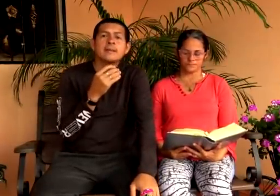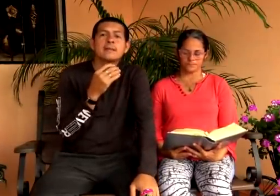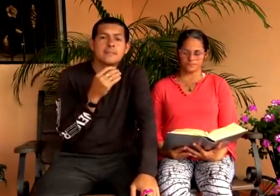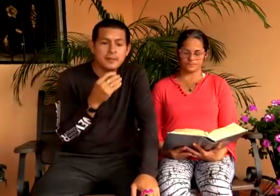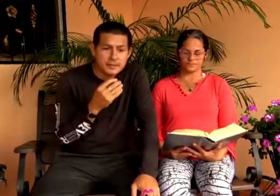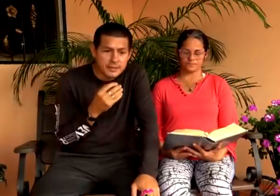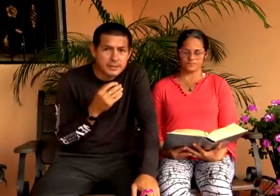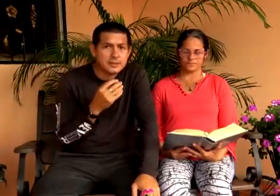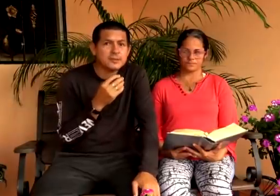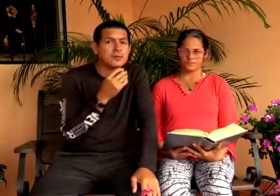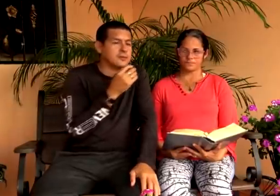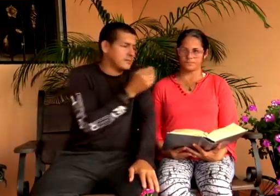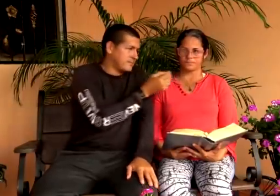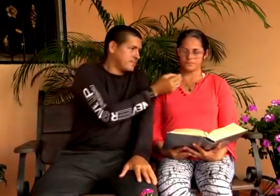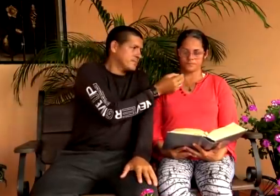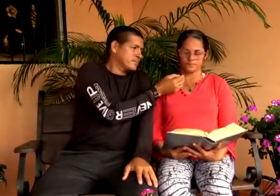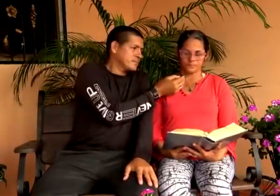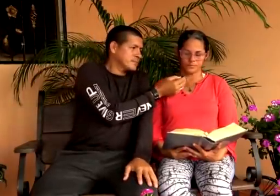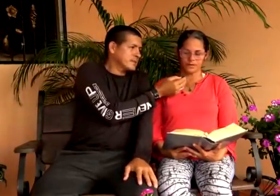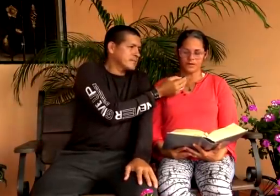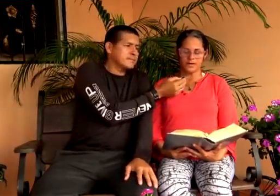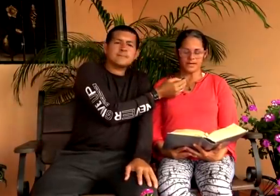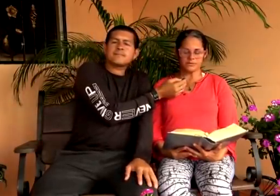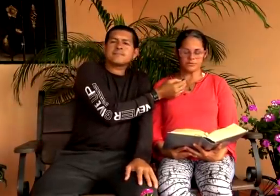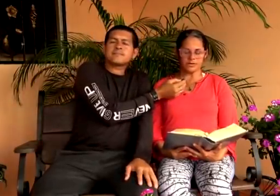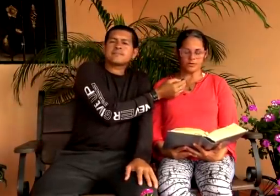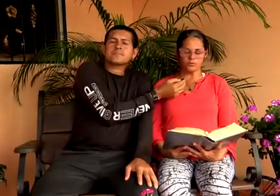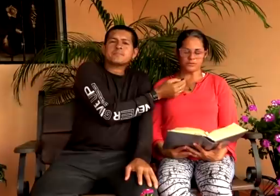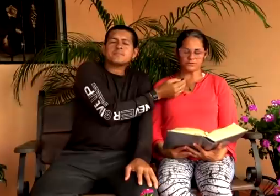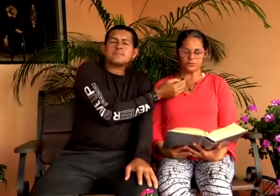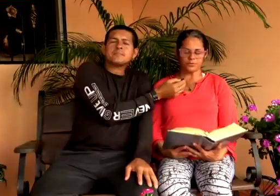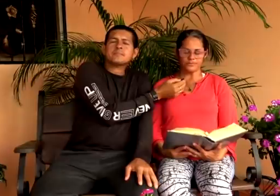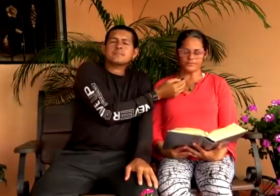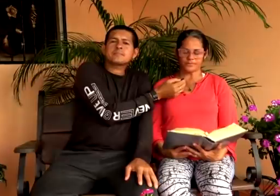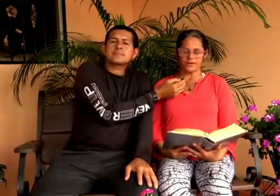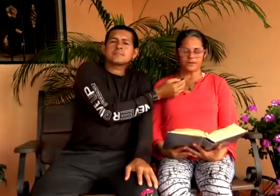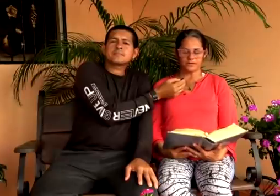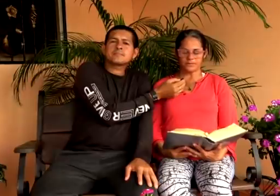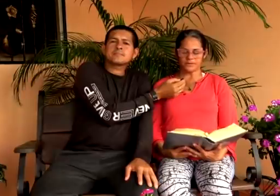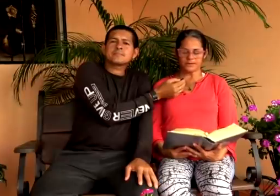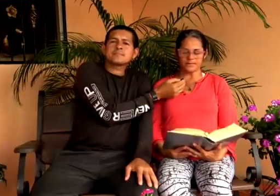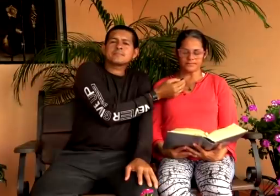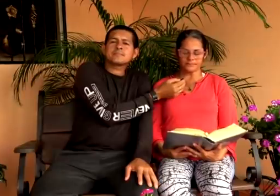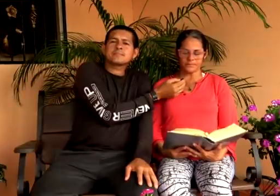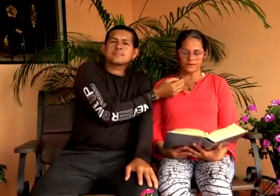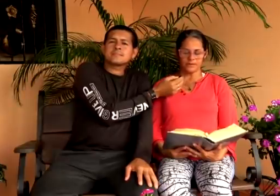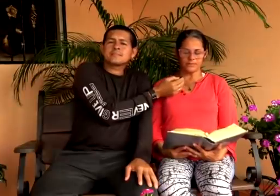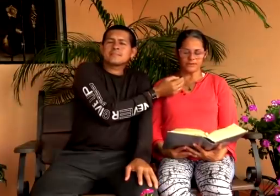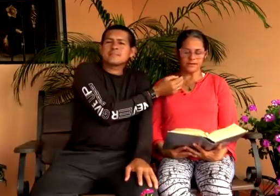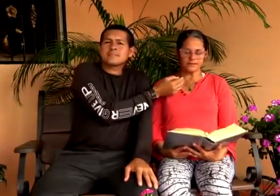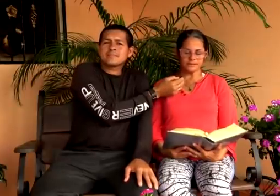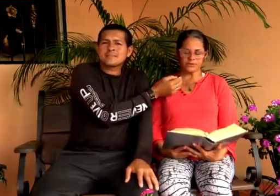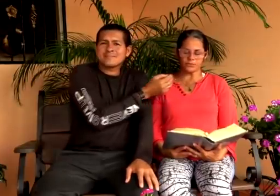paren, presten atención. Jesús le contestó, en verdad, en verdad les digo,